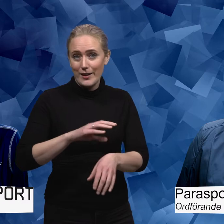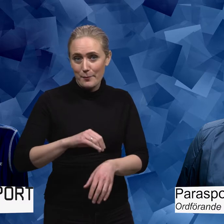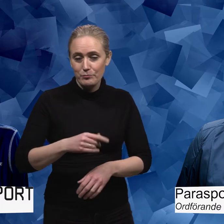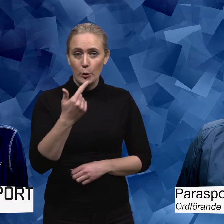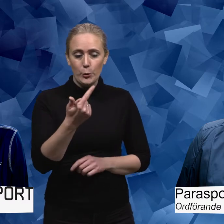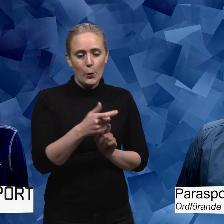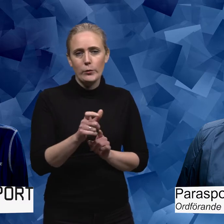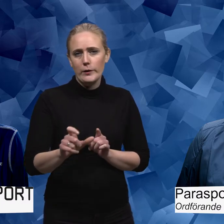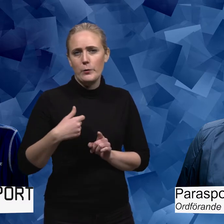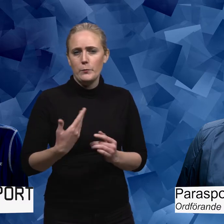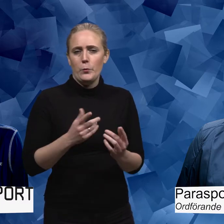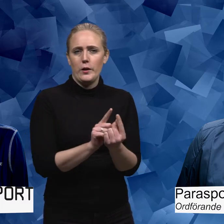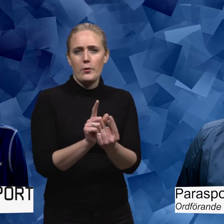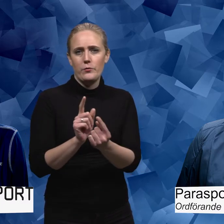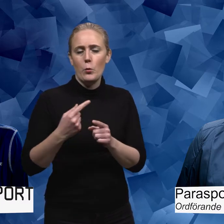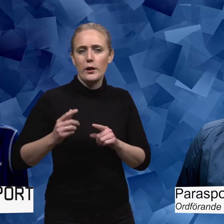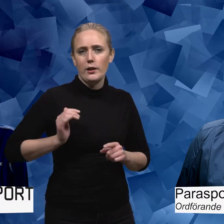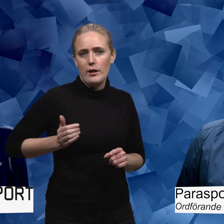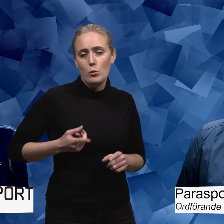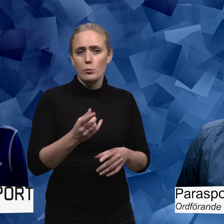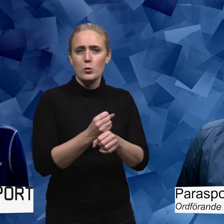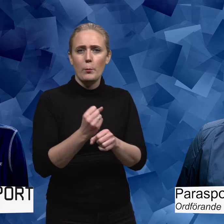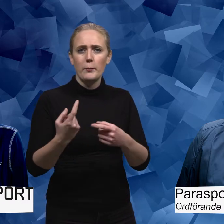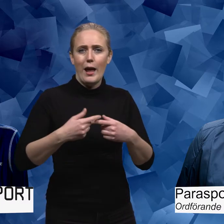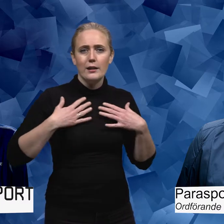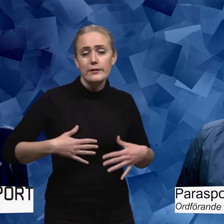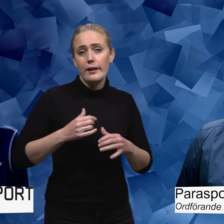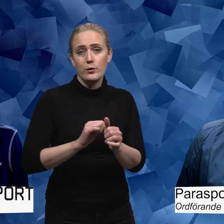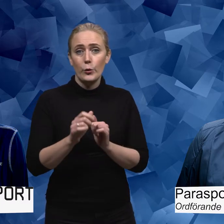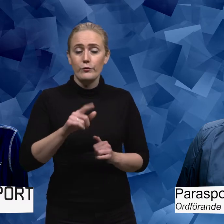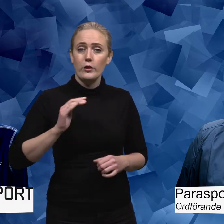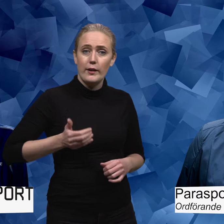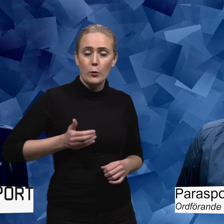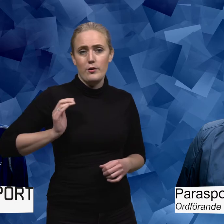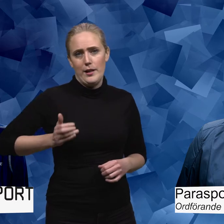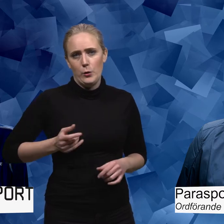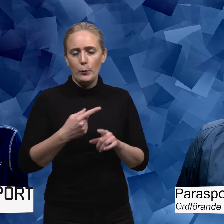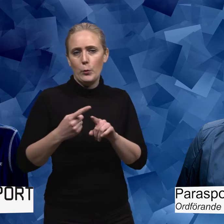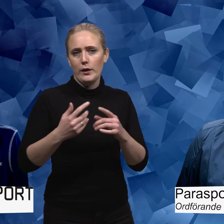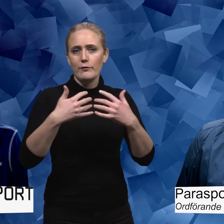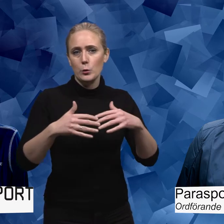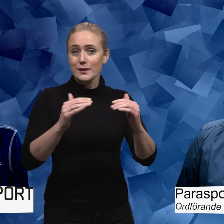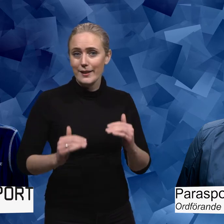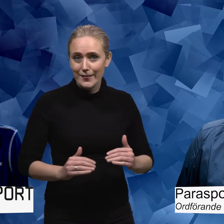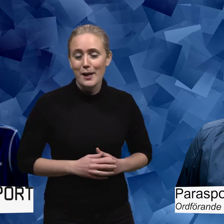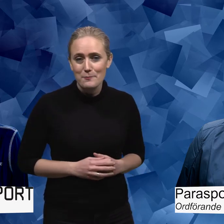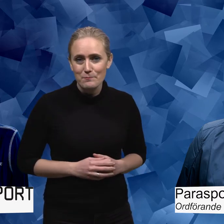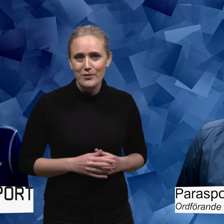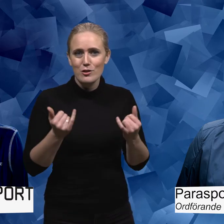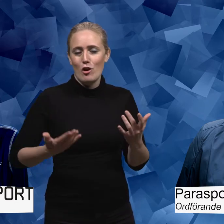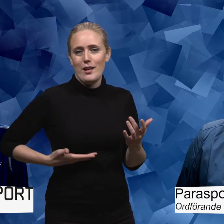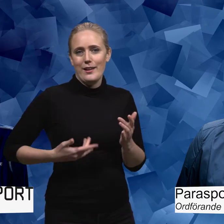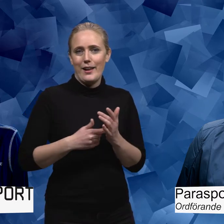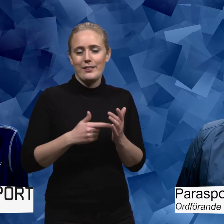I sju avsnitt har jag fått den stora äran att få prata med kvinnor som på olika sätt arbetar med hälsa eller idrott för kvinnor och flickor med olika